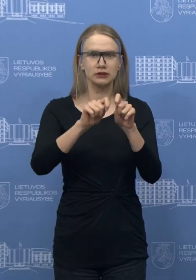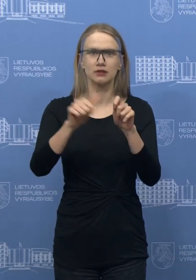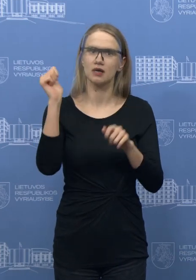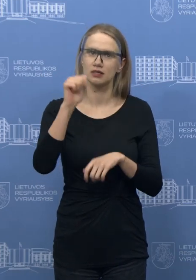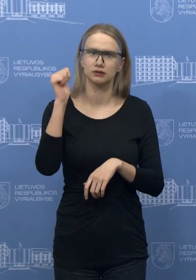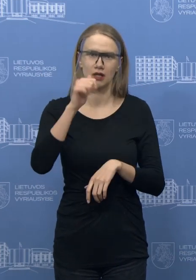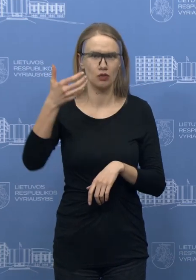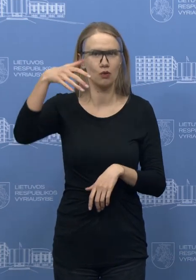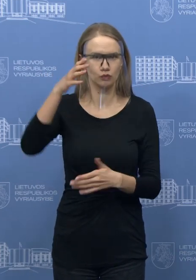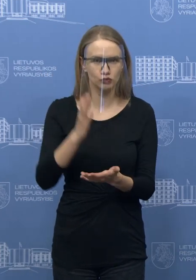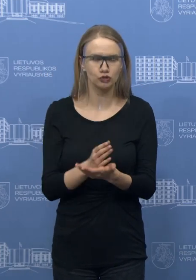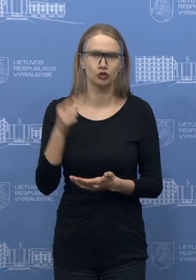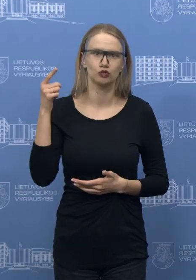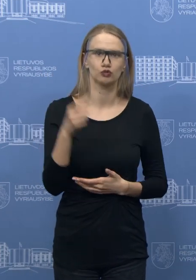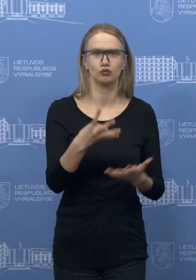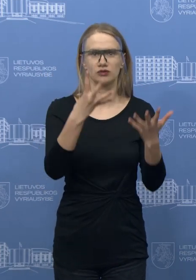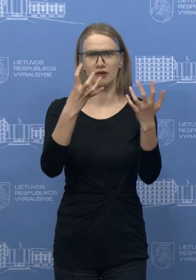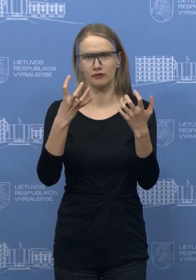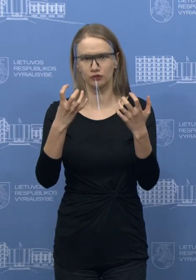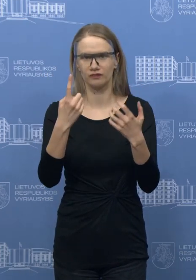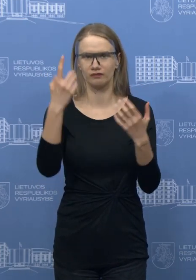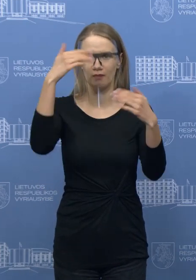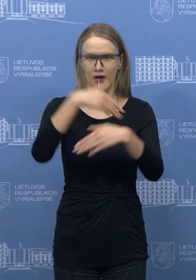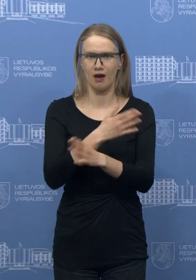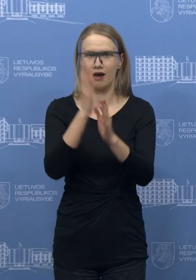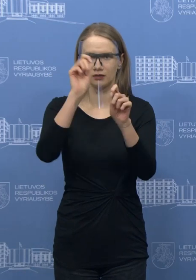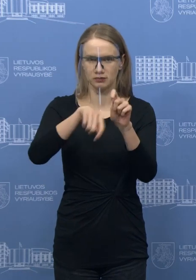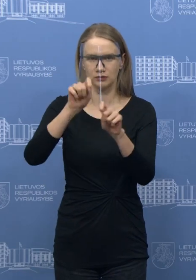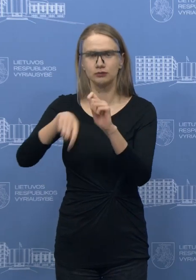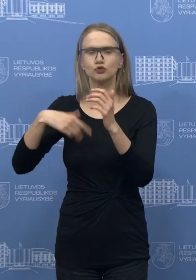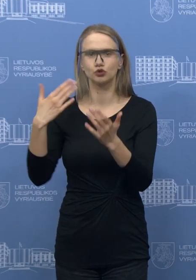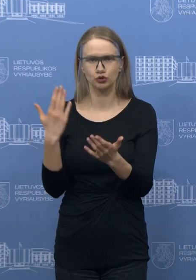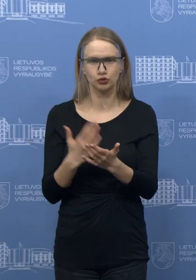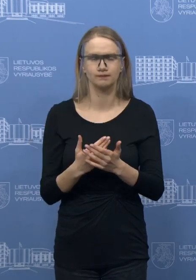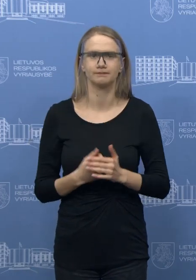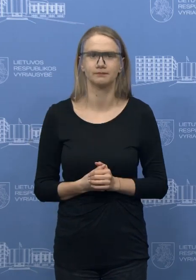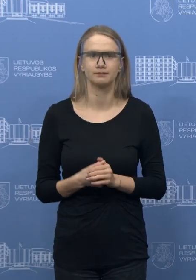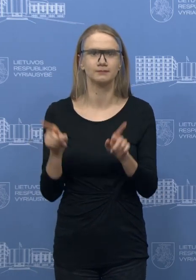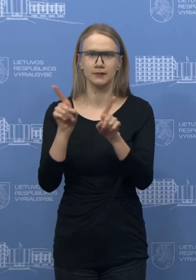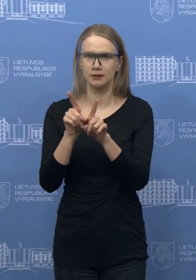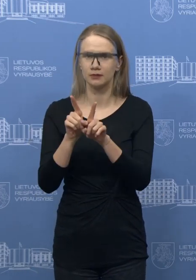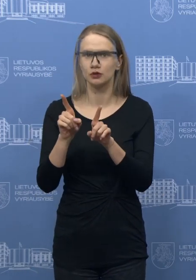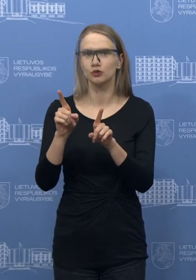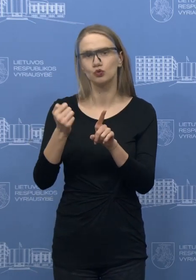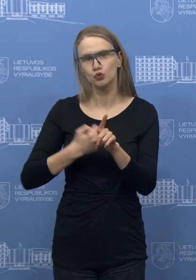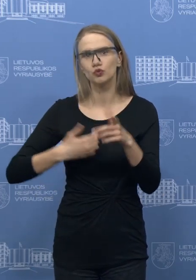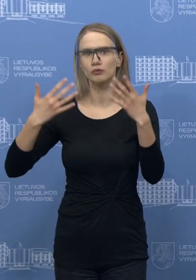kurie yra rekordiniai kol kas apie 1090 per parą kliktų tyrimų. Turime pakankamą kiekį